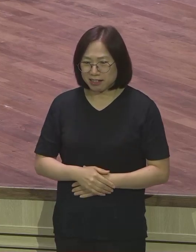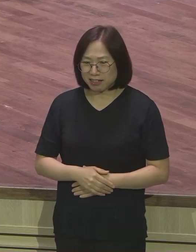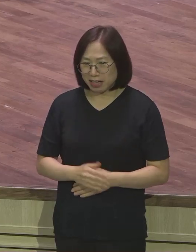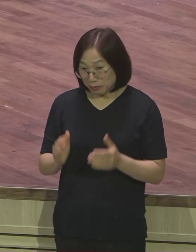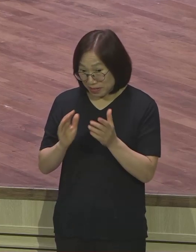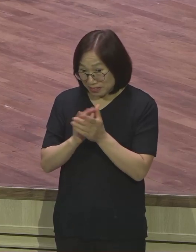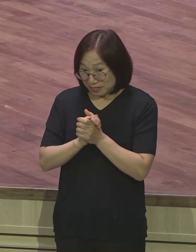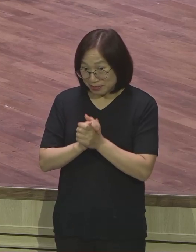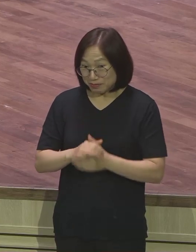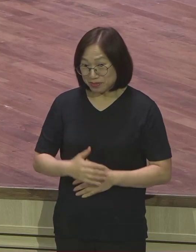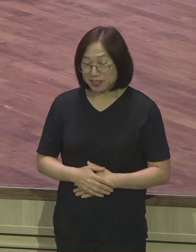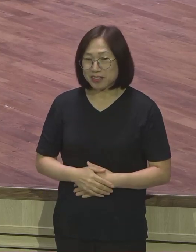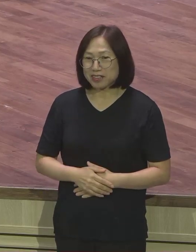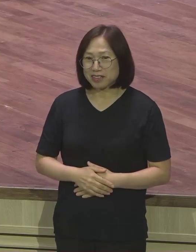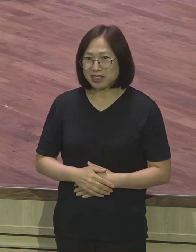그러면서 끝까지